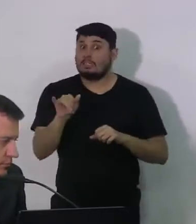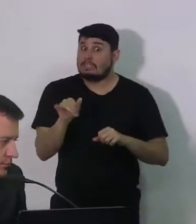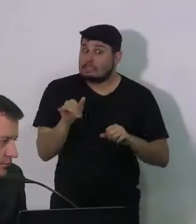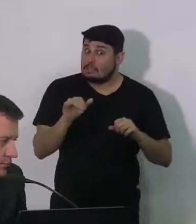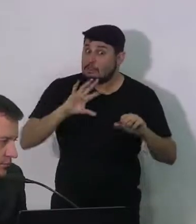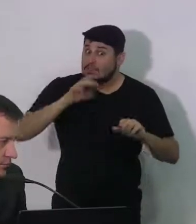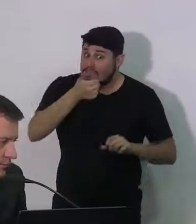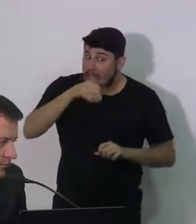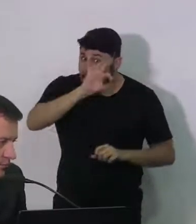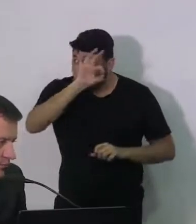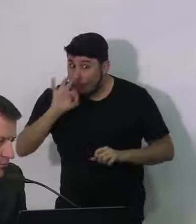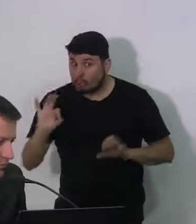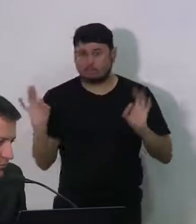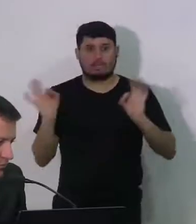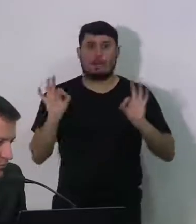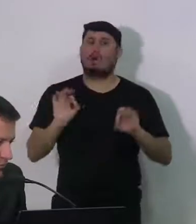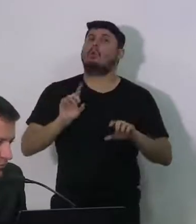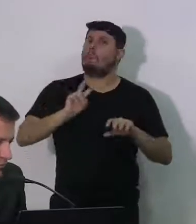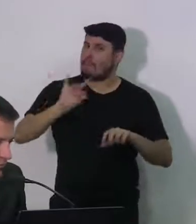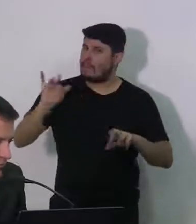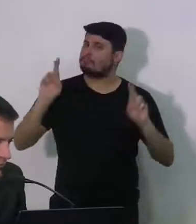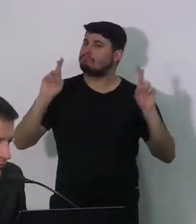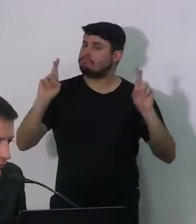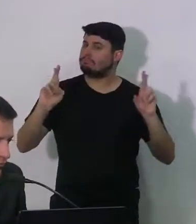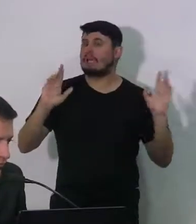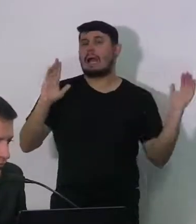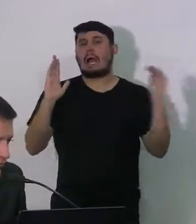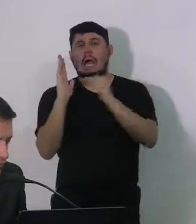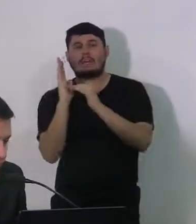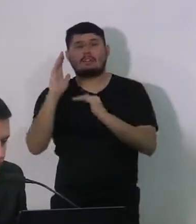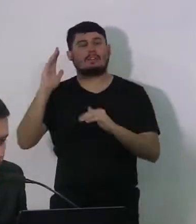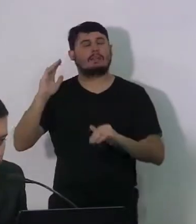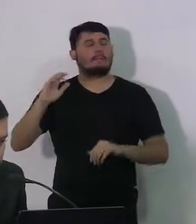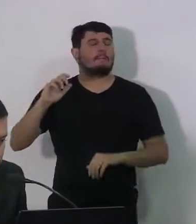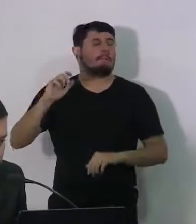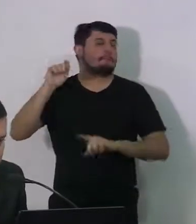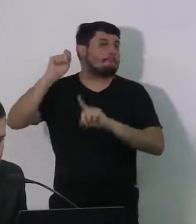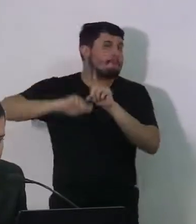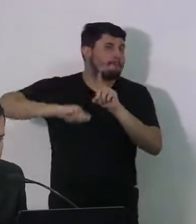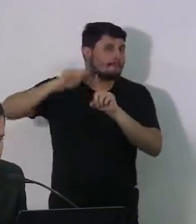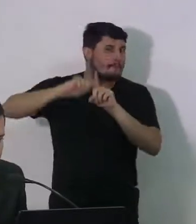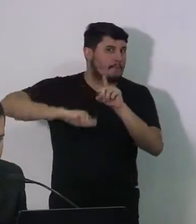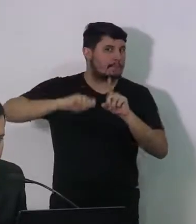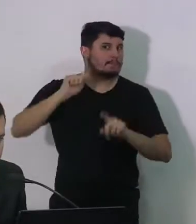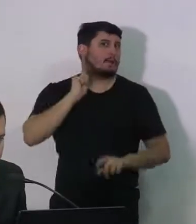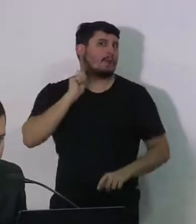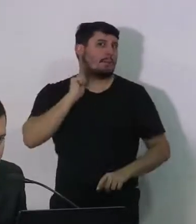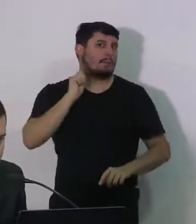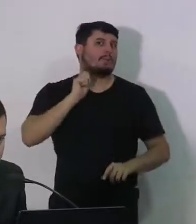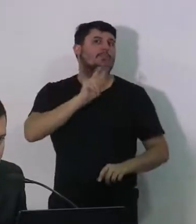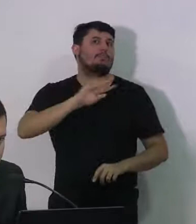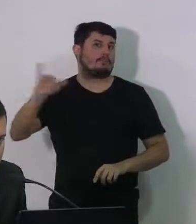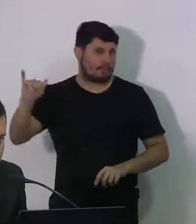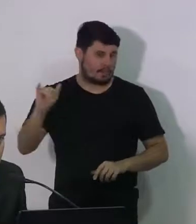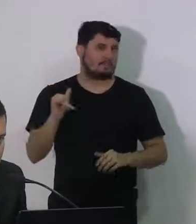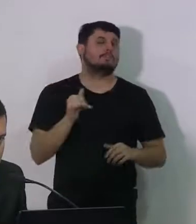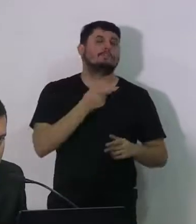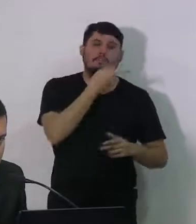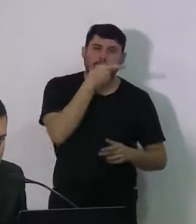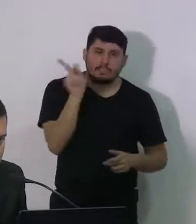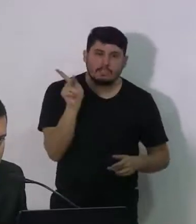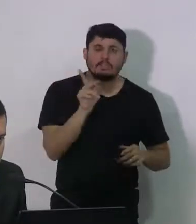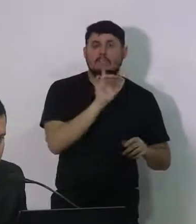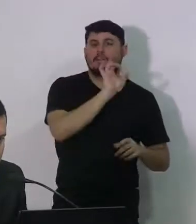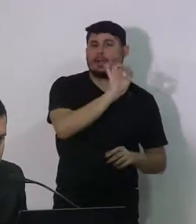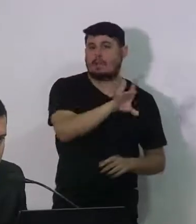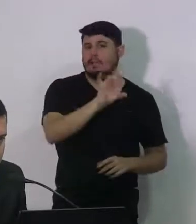até o final do mês nós consigamos, a gente consiga todos os idosos e todos os acamados de nossa cidade, que precisam de medicação, de